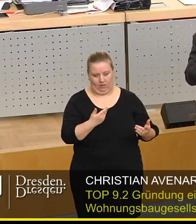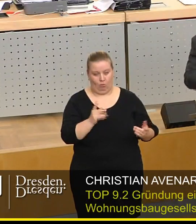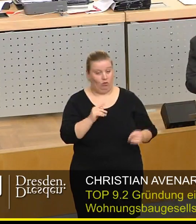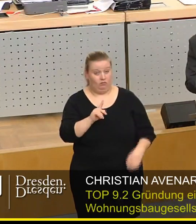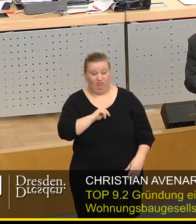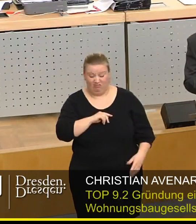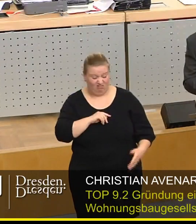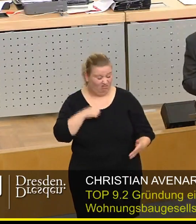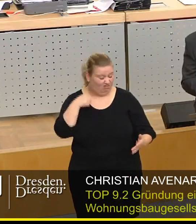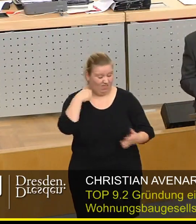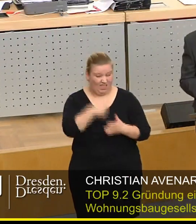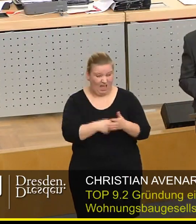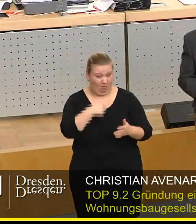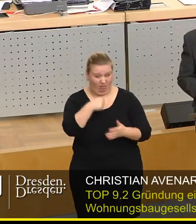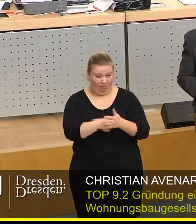dafür gekämpft,